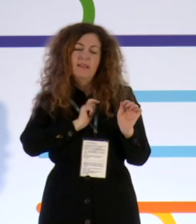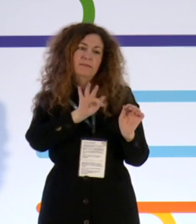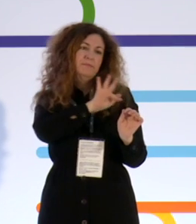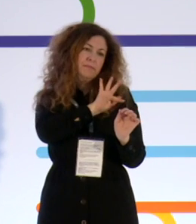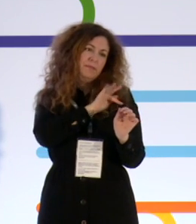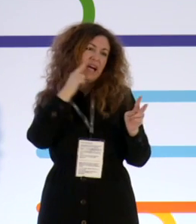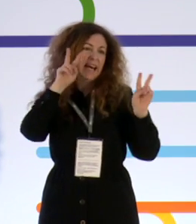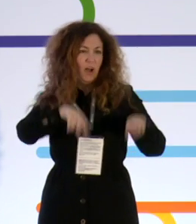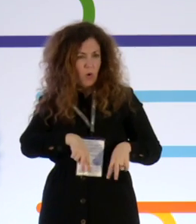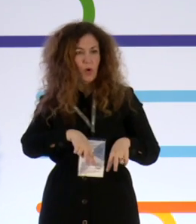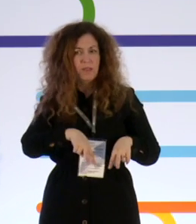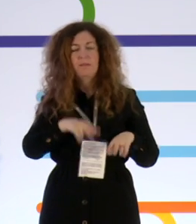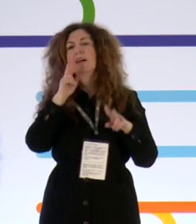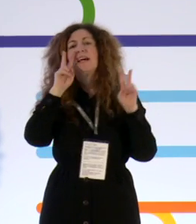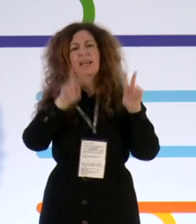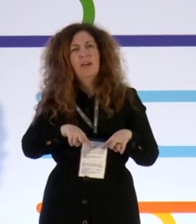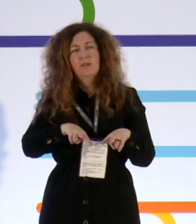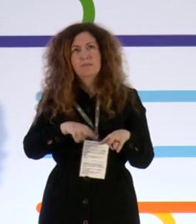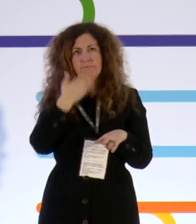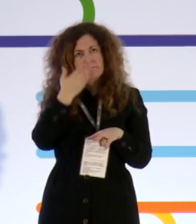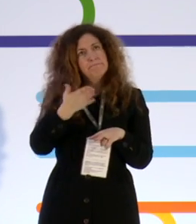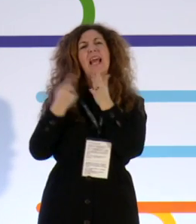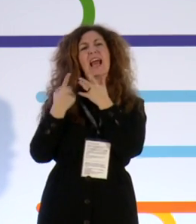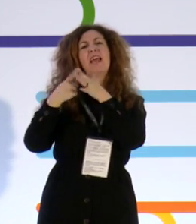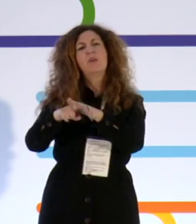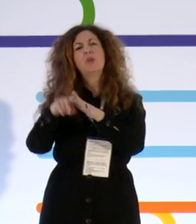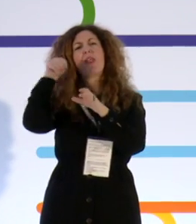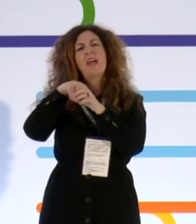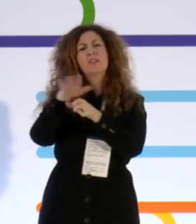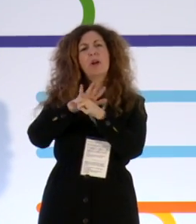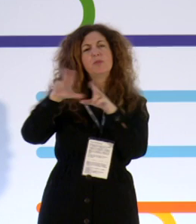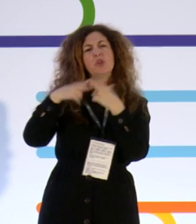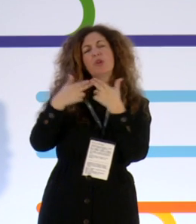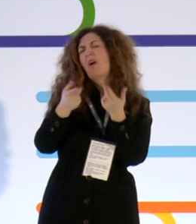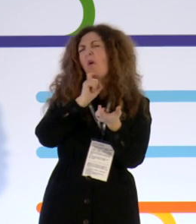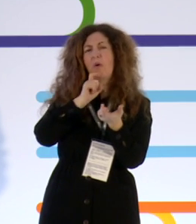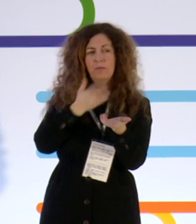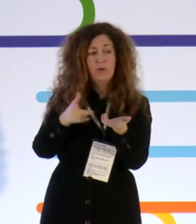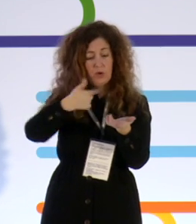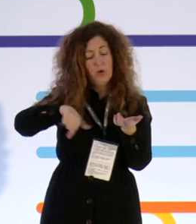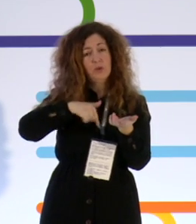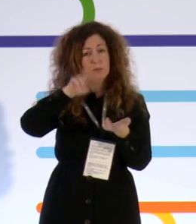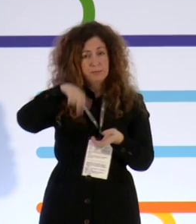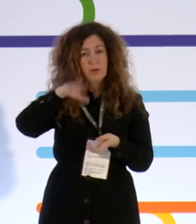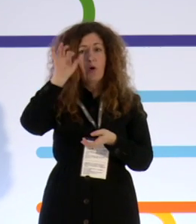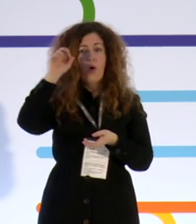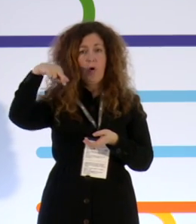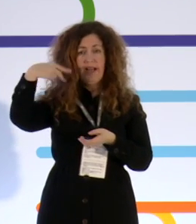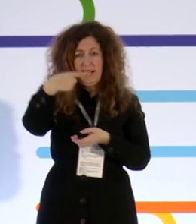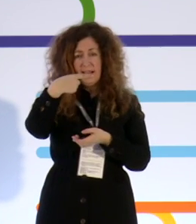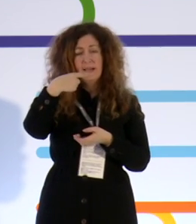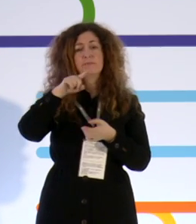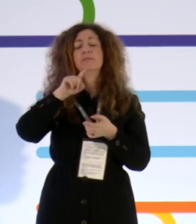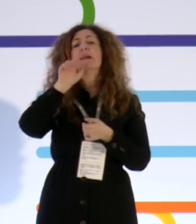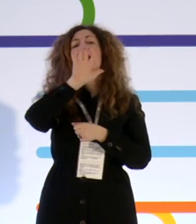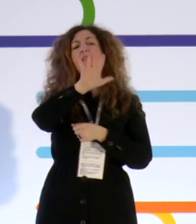este reconocimiento que realmente es muy importante. Somos una ONG que tenemos más de